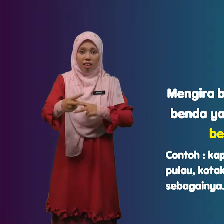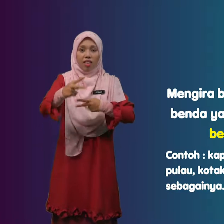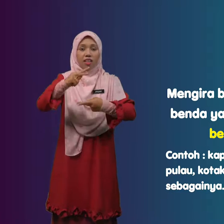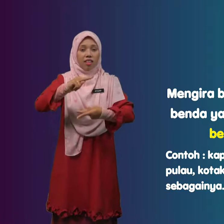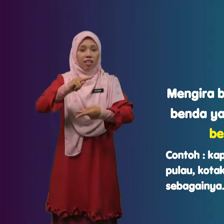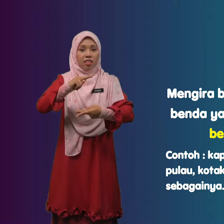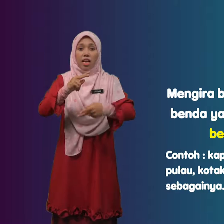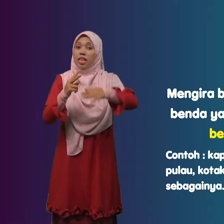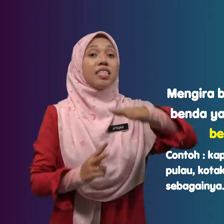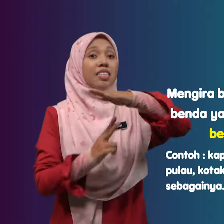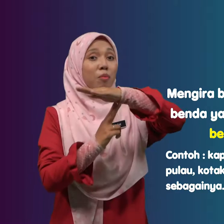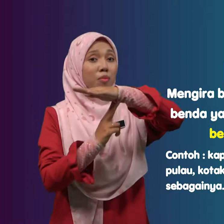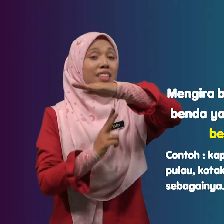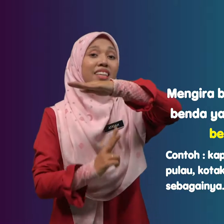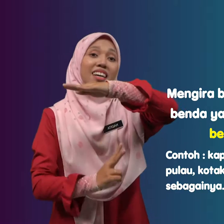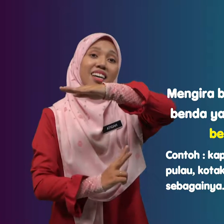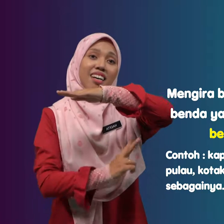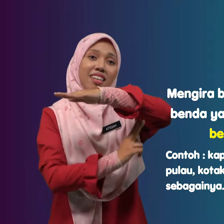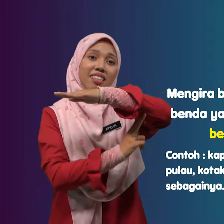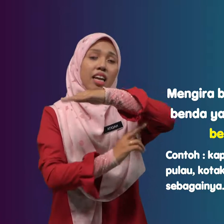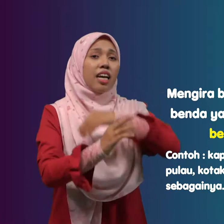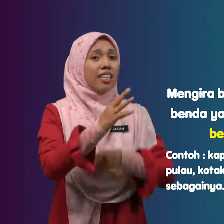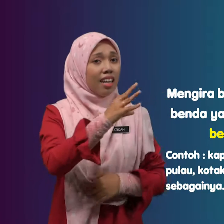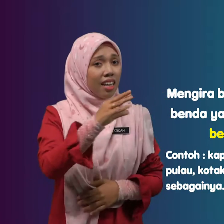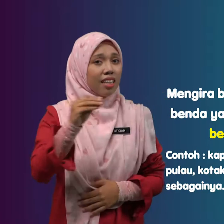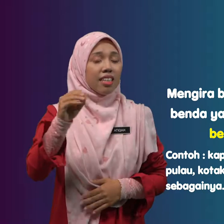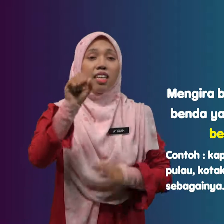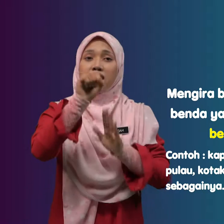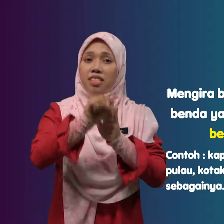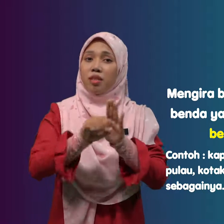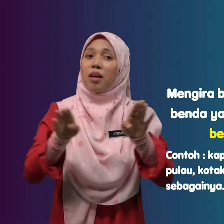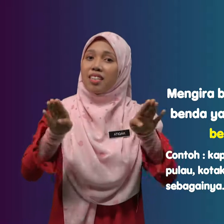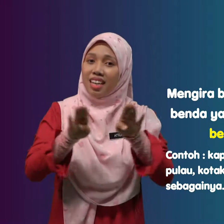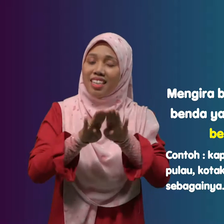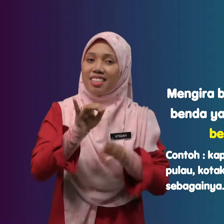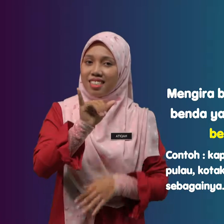Jambatan Dan Sebagainya